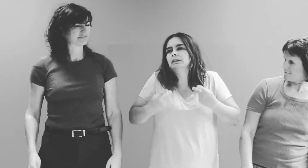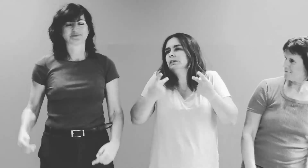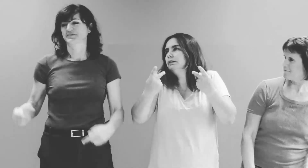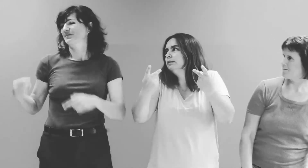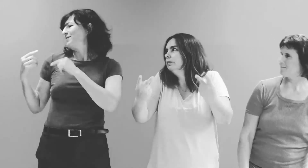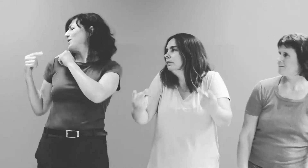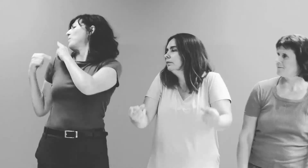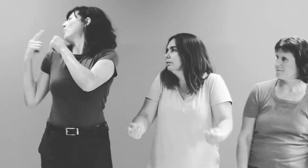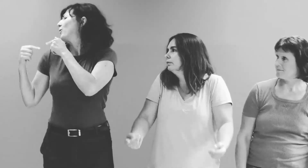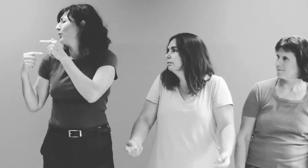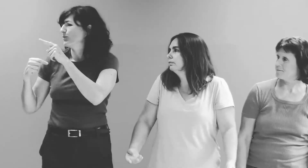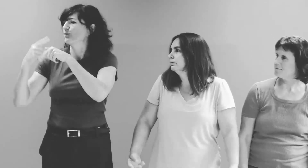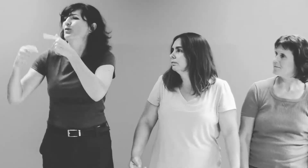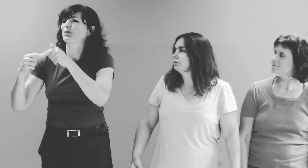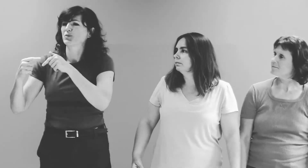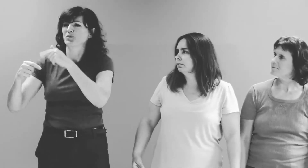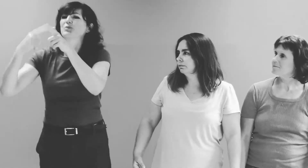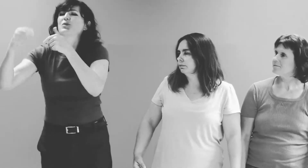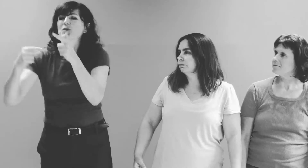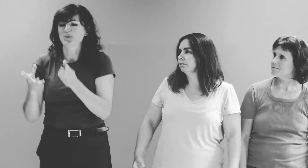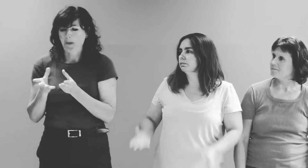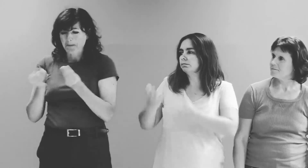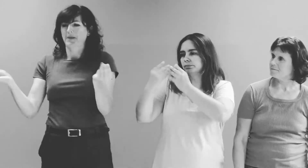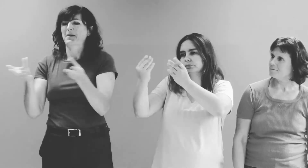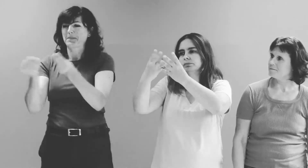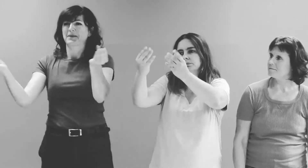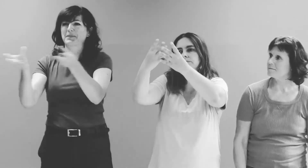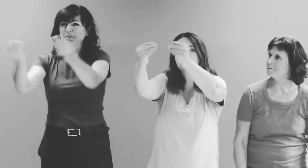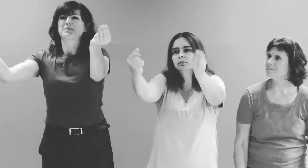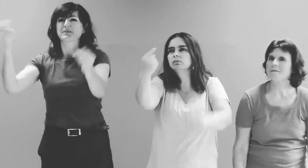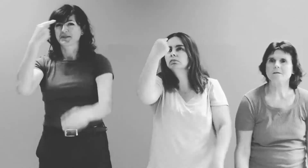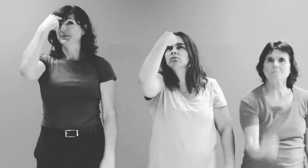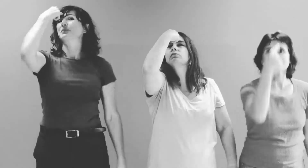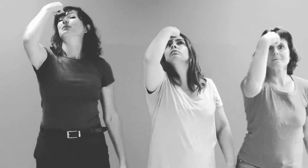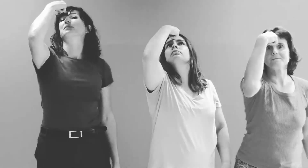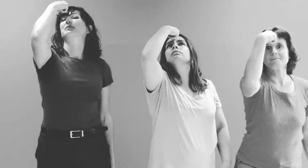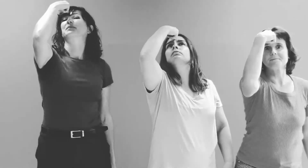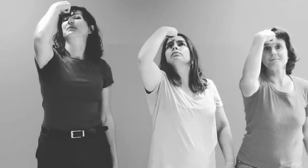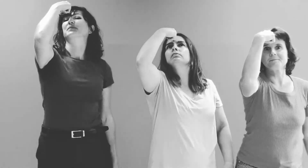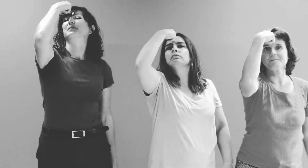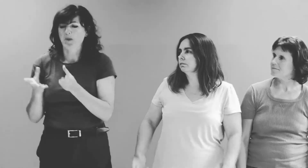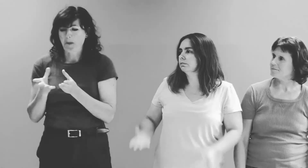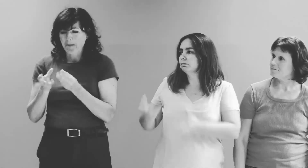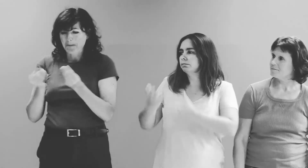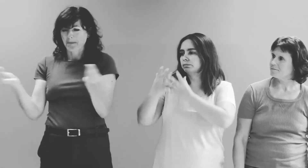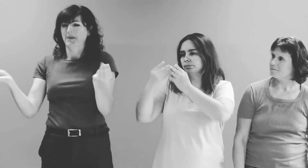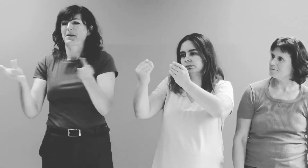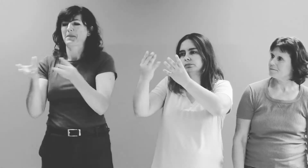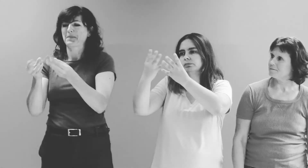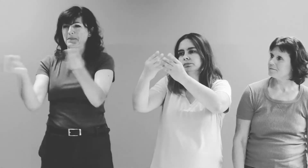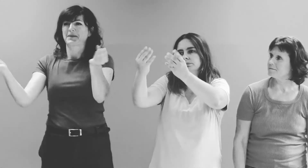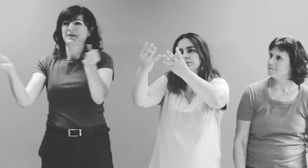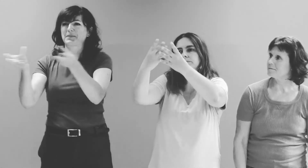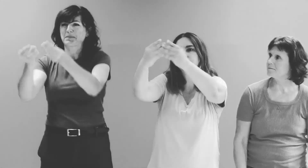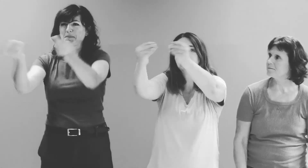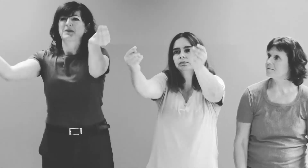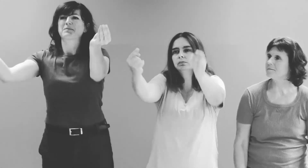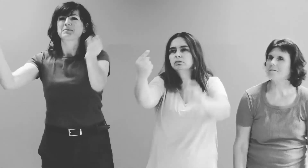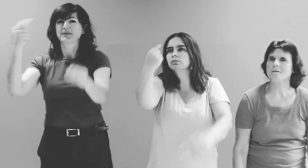que tu n'es rien, comme celui avant toi, comme celui qui vient Que le liquide, qui coule dans tes mains, te servira à vivre